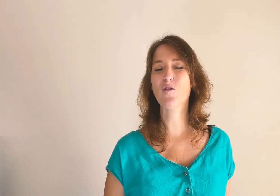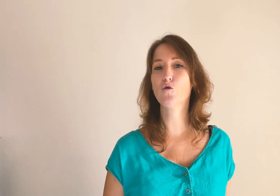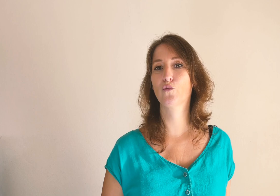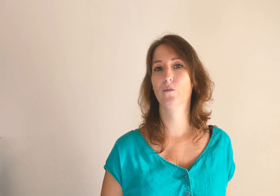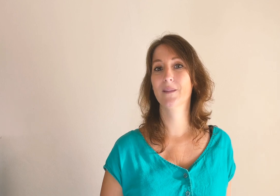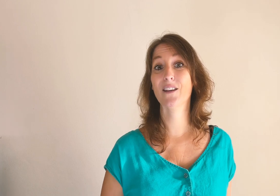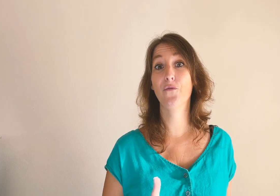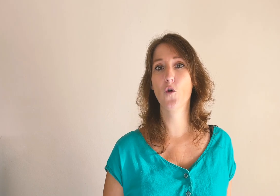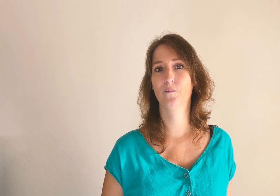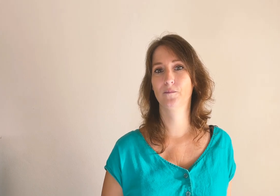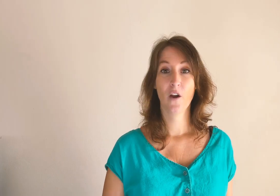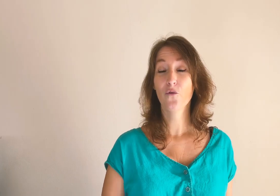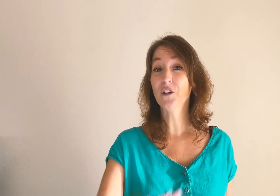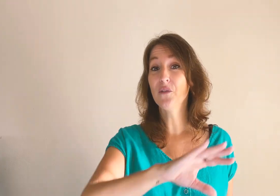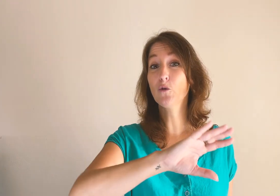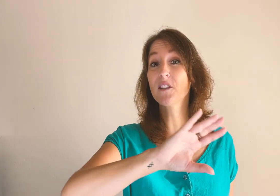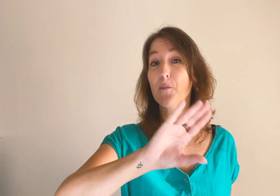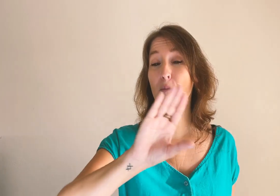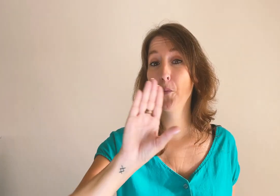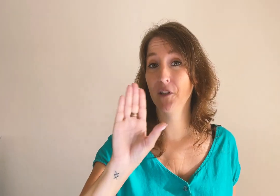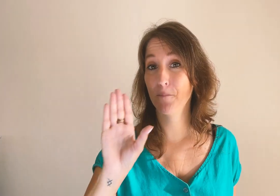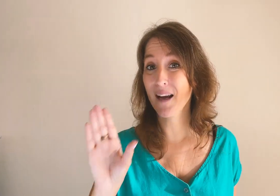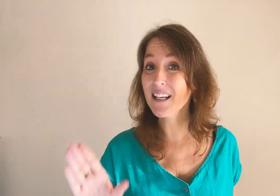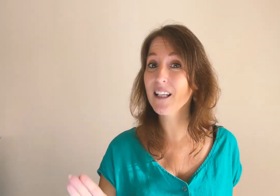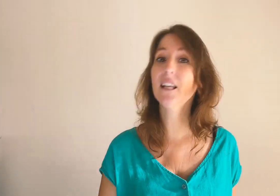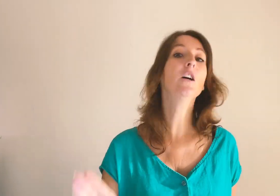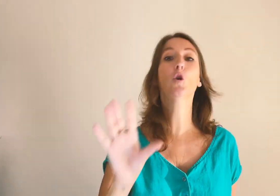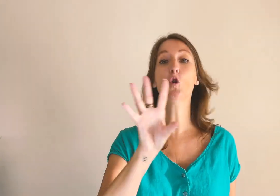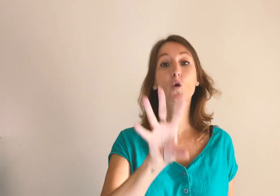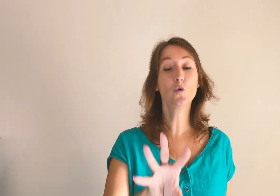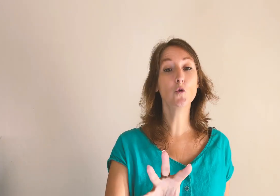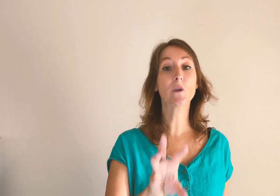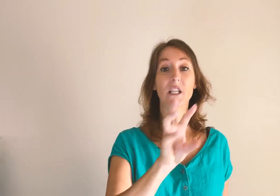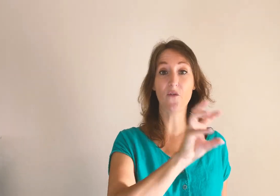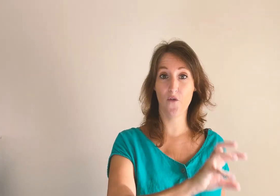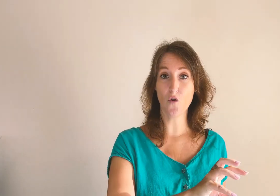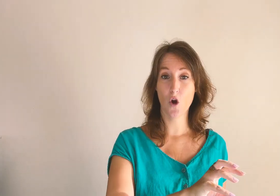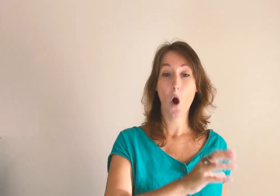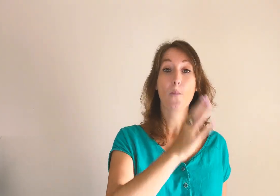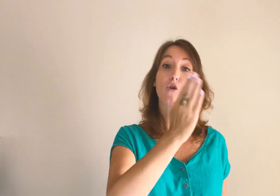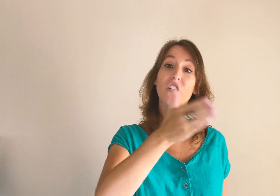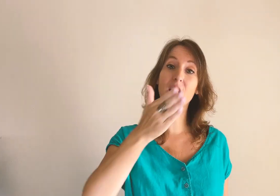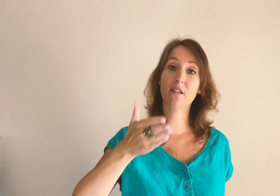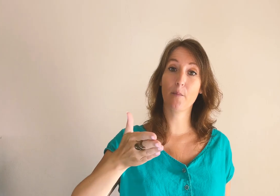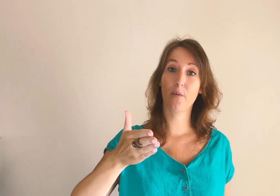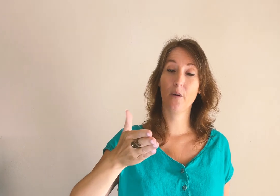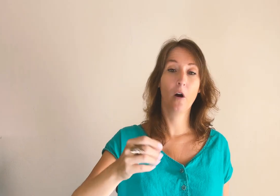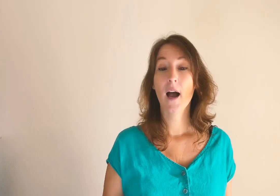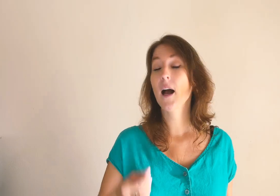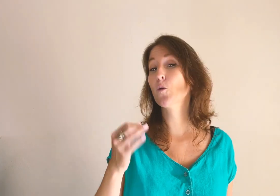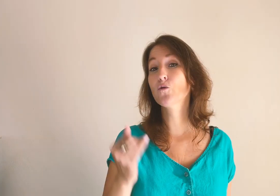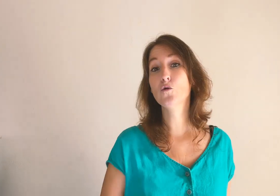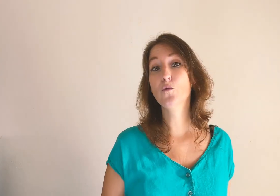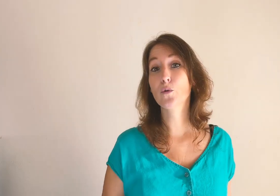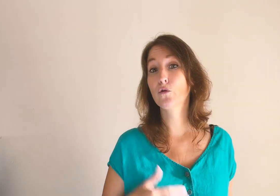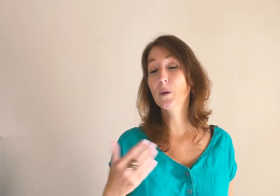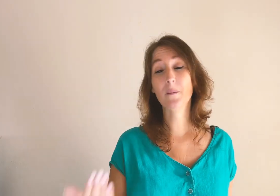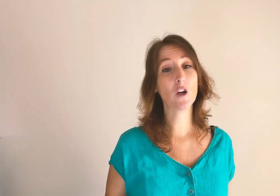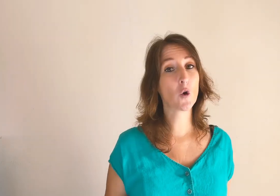du tout, c'est faux. Vous n'avez tout simplement peut-être pas créé le contenu qu'il faut pour chaque étape. Un contenu pour supprimer leurs